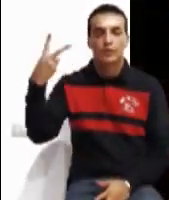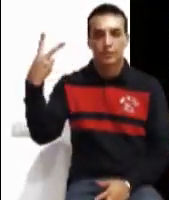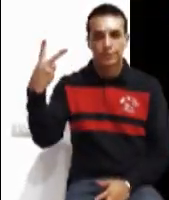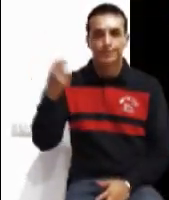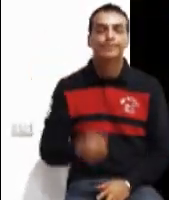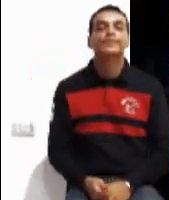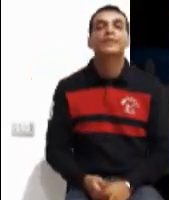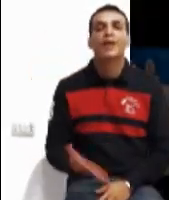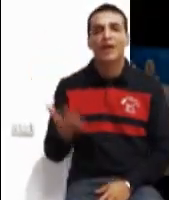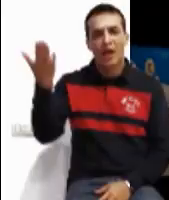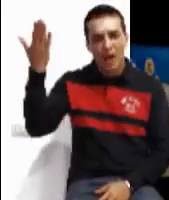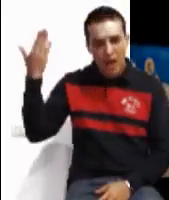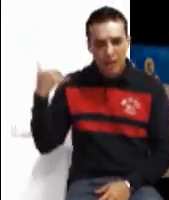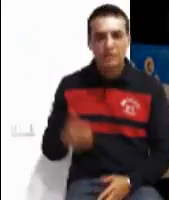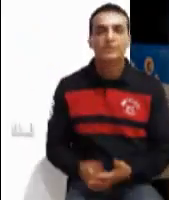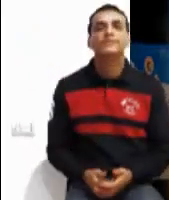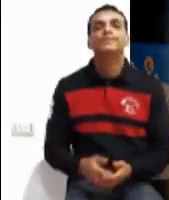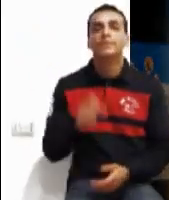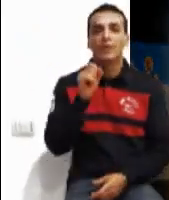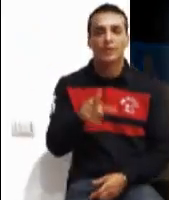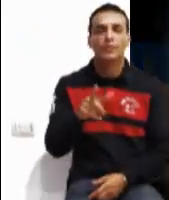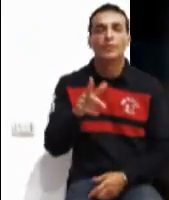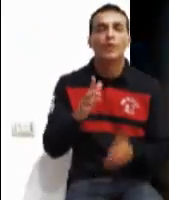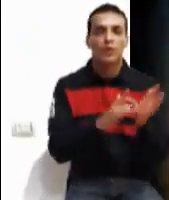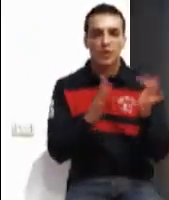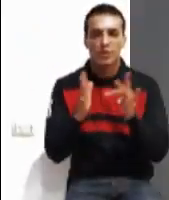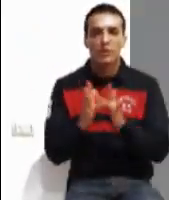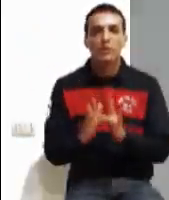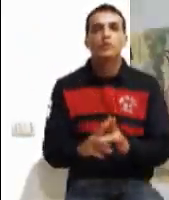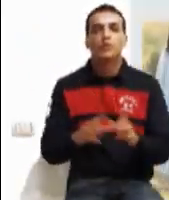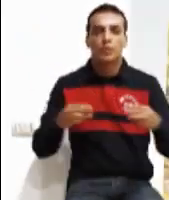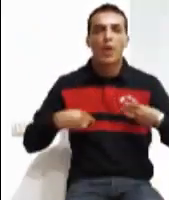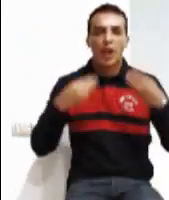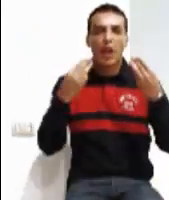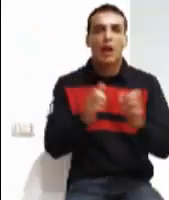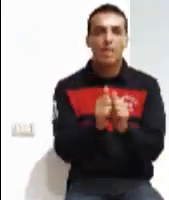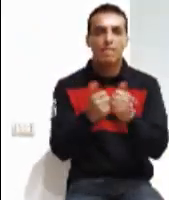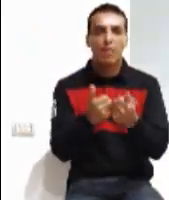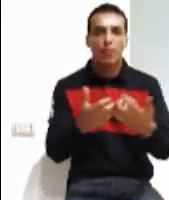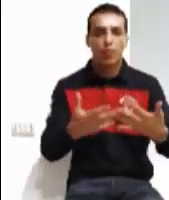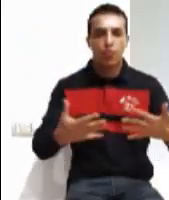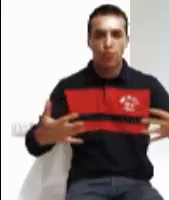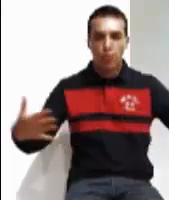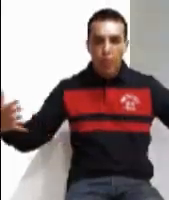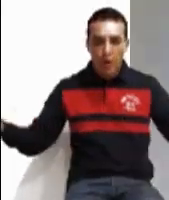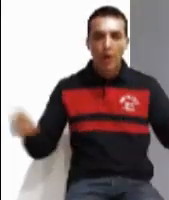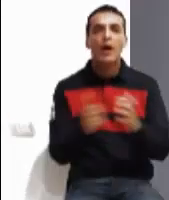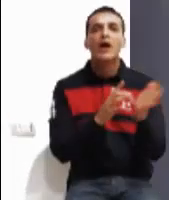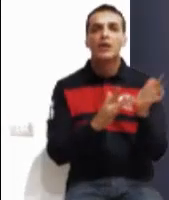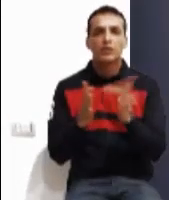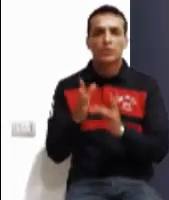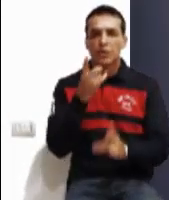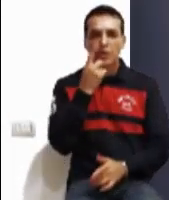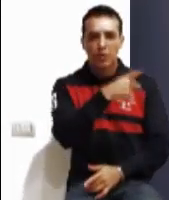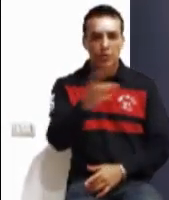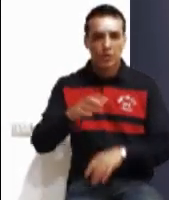En aquel tiempo, después de la multiplicación de los panes, Jesús apremió a sus discípulos a que subieran a la